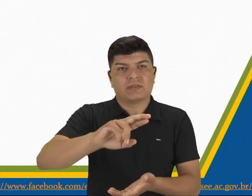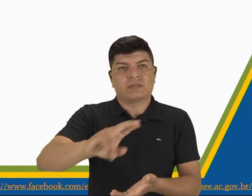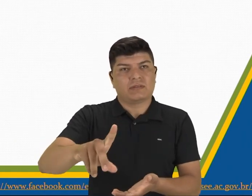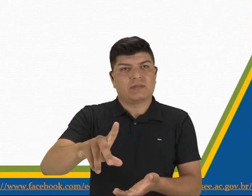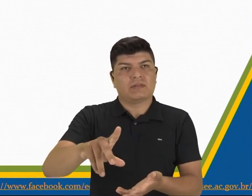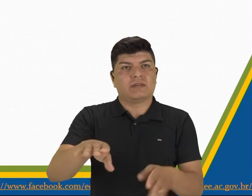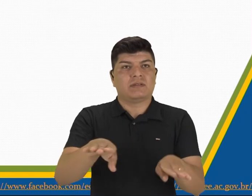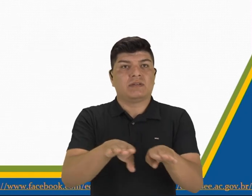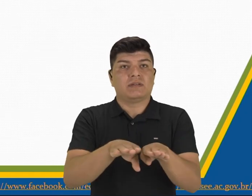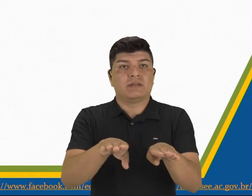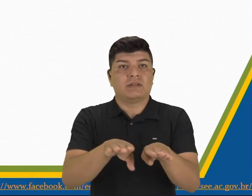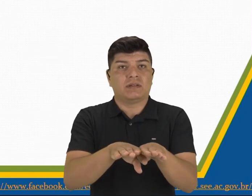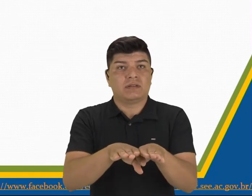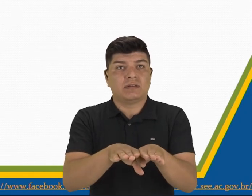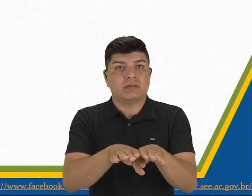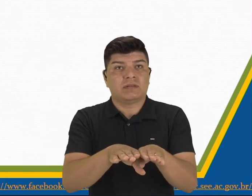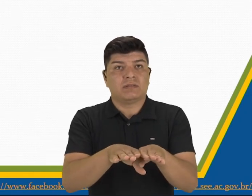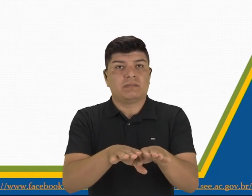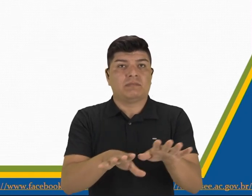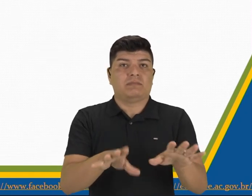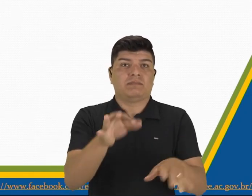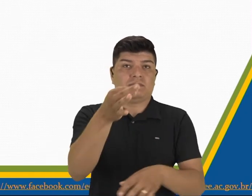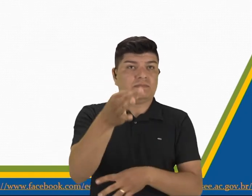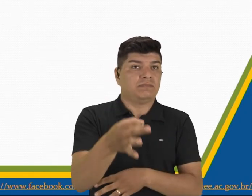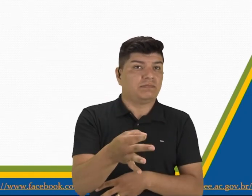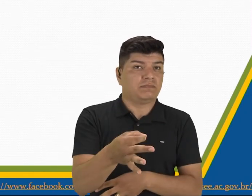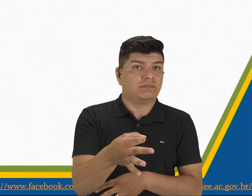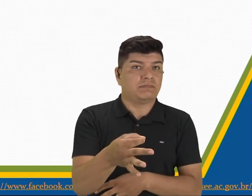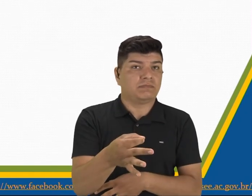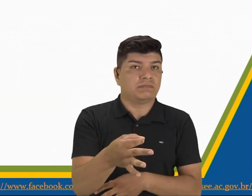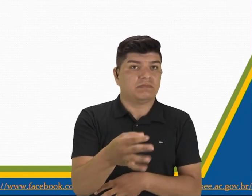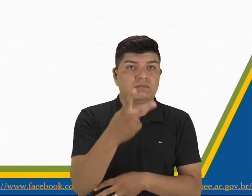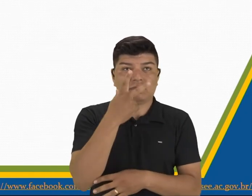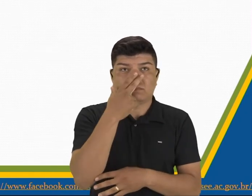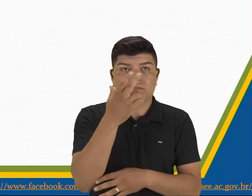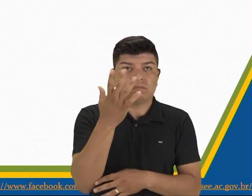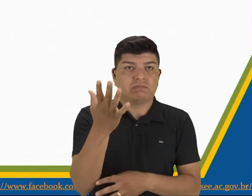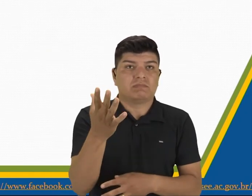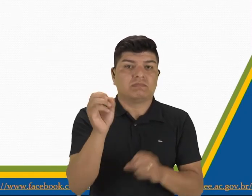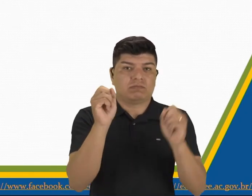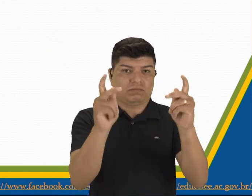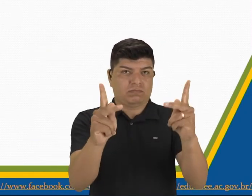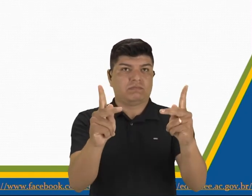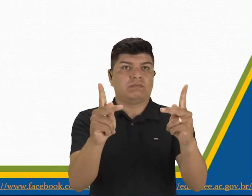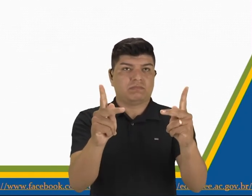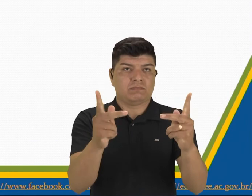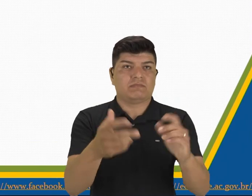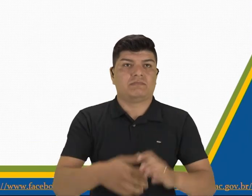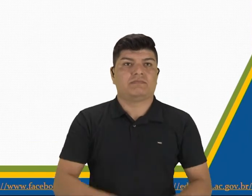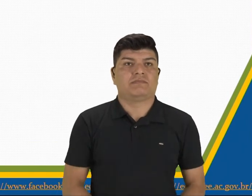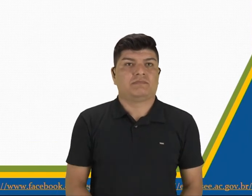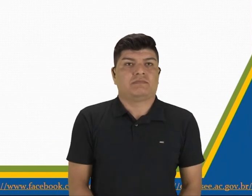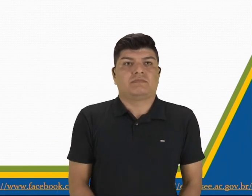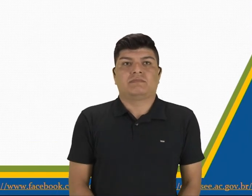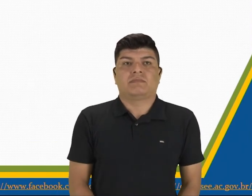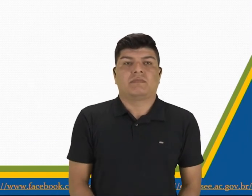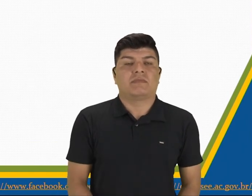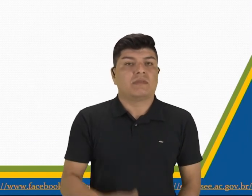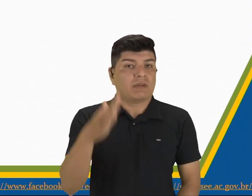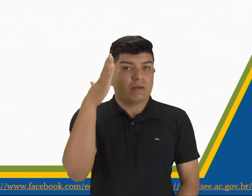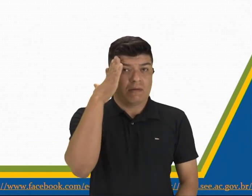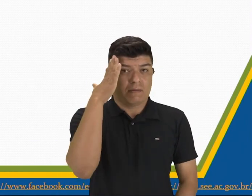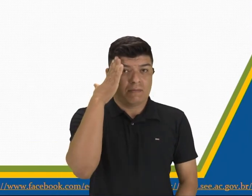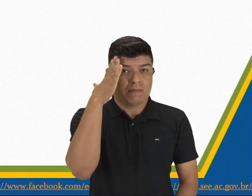y confiere cierta singularidad, ¿ok? A la leyenda. Vamos a ver